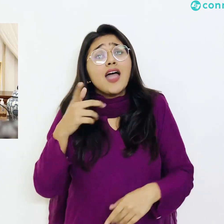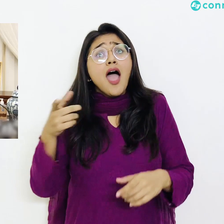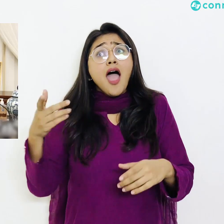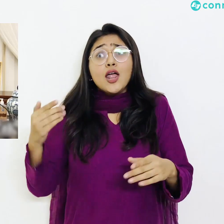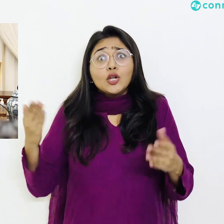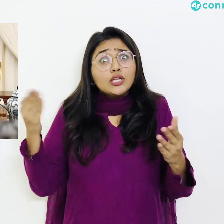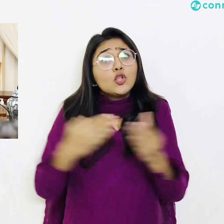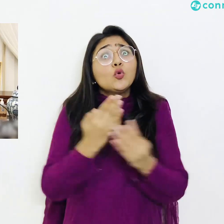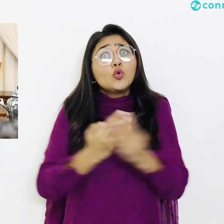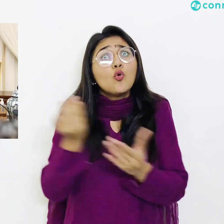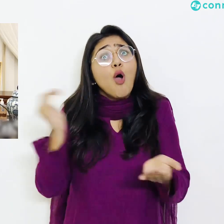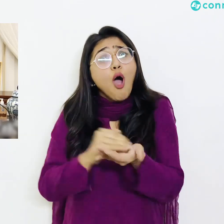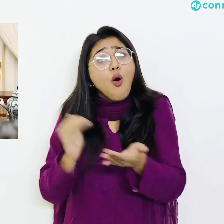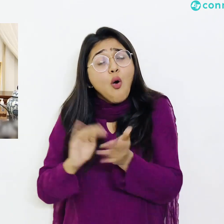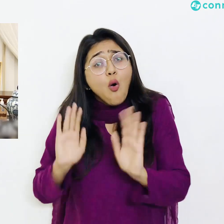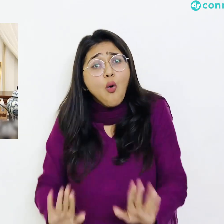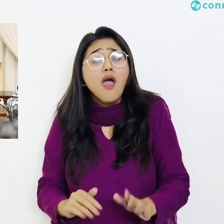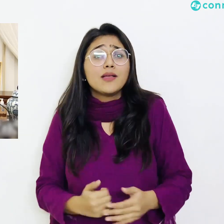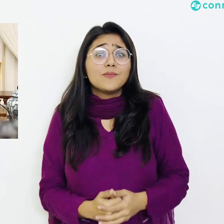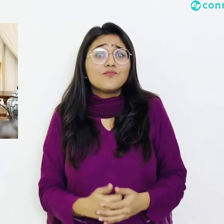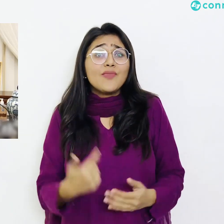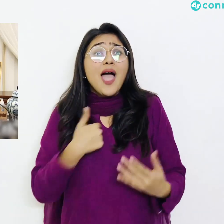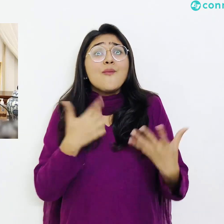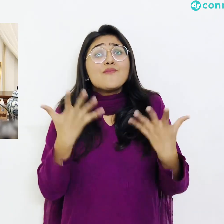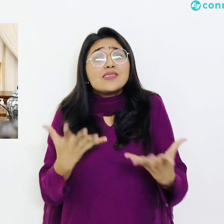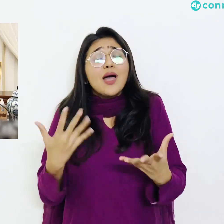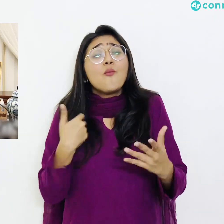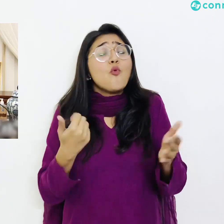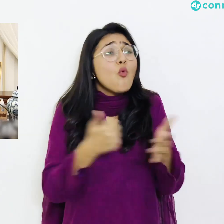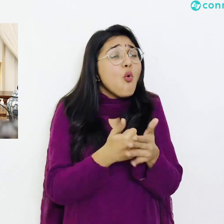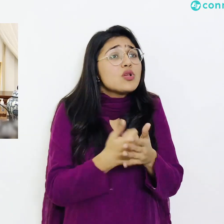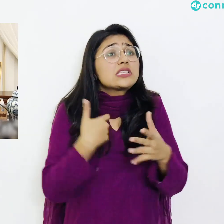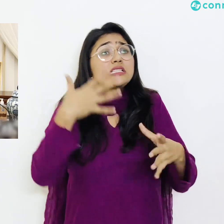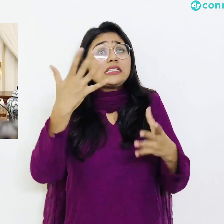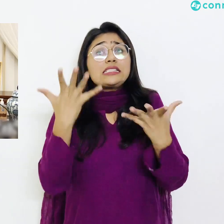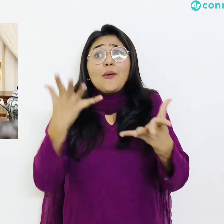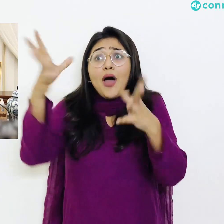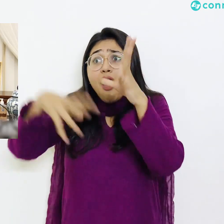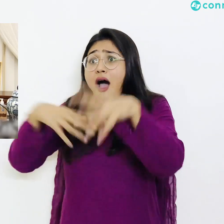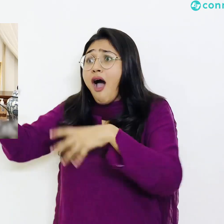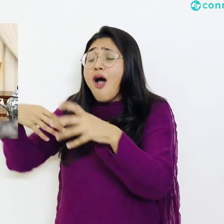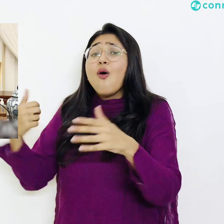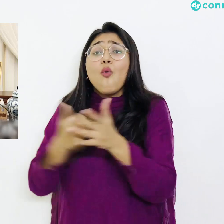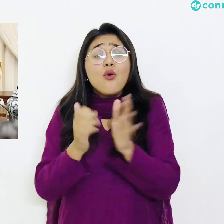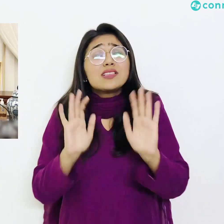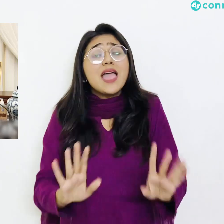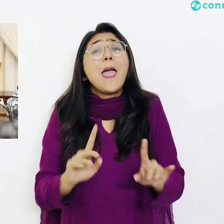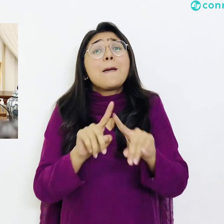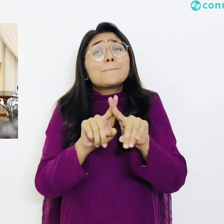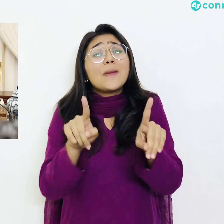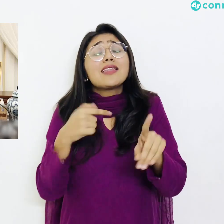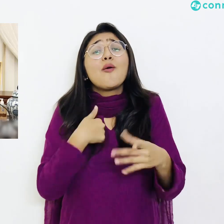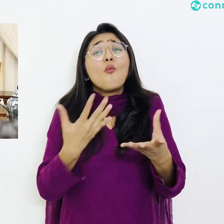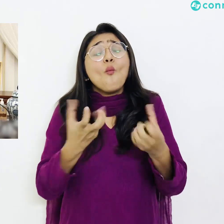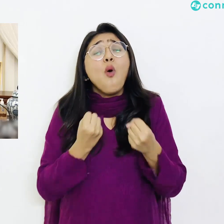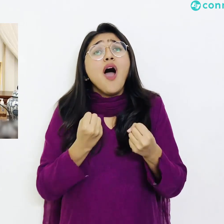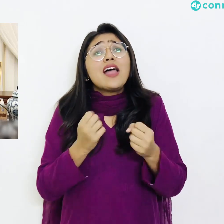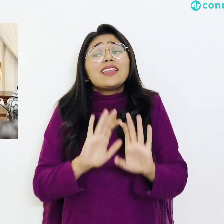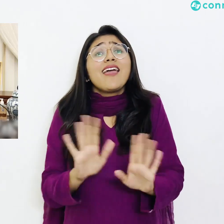ہماری جو سہولیات ہیں ہم ان کو بہتر کرنی کی کوشش کر رہے ہیں لیکن ہم یہ نہیں چاہتے کہ ہماری